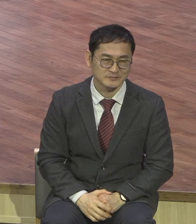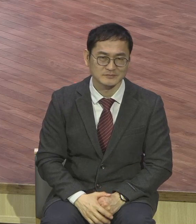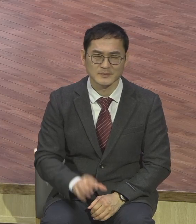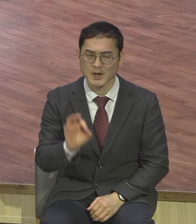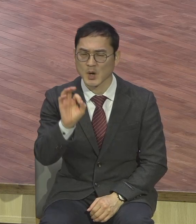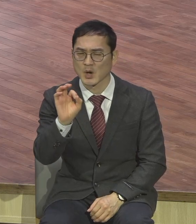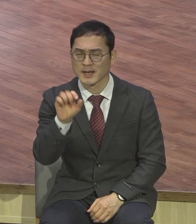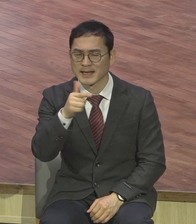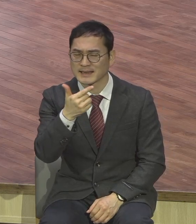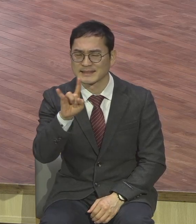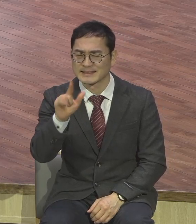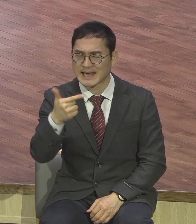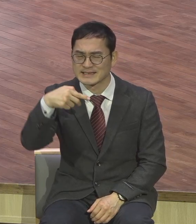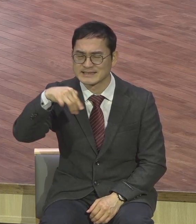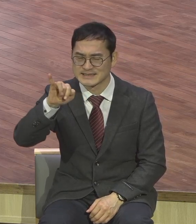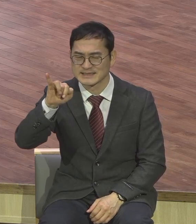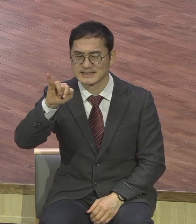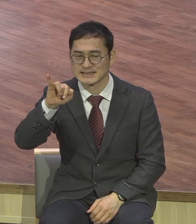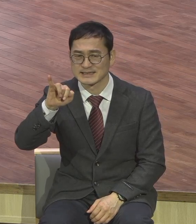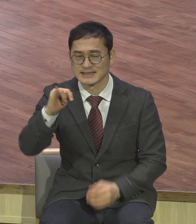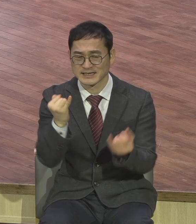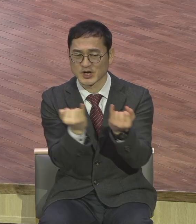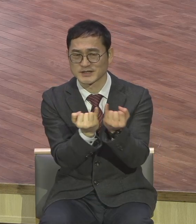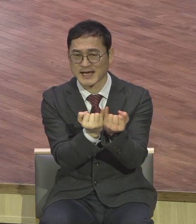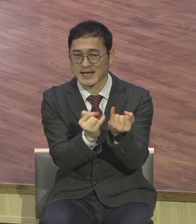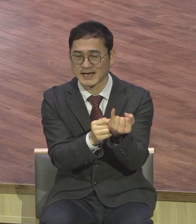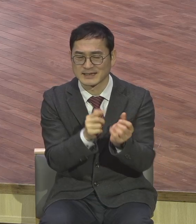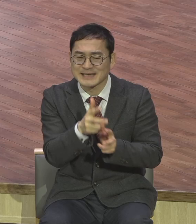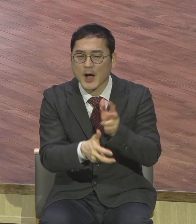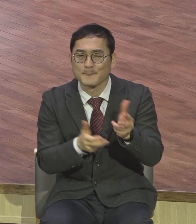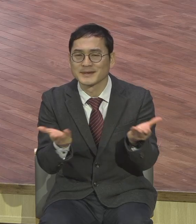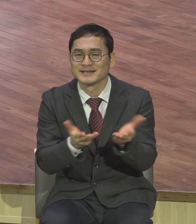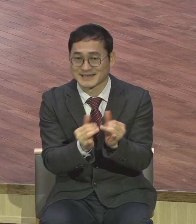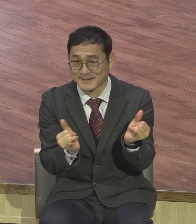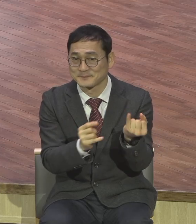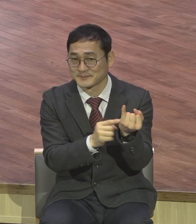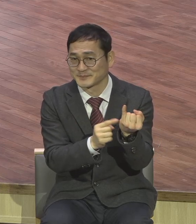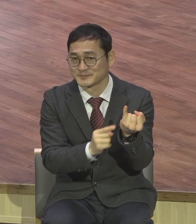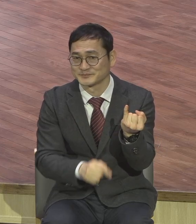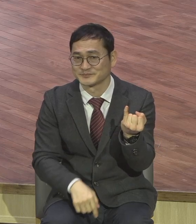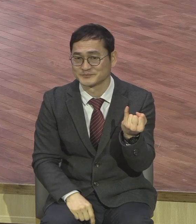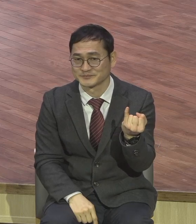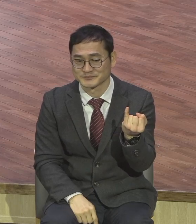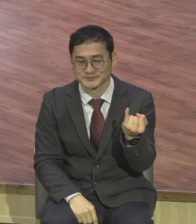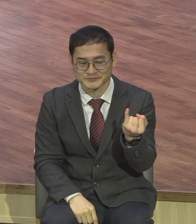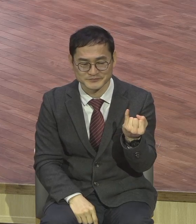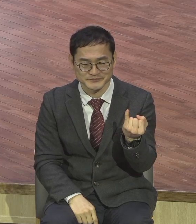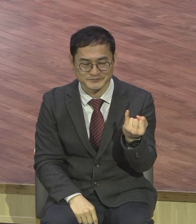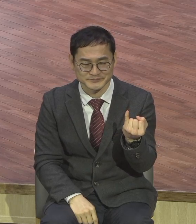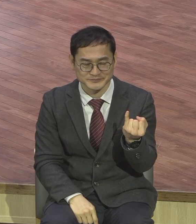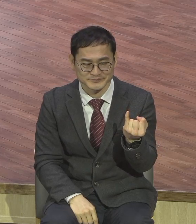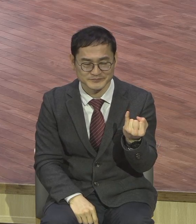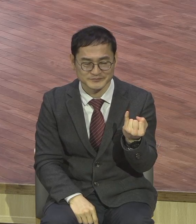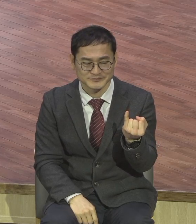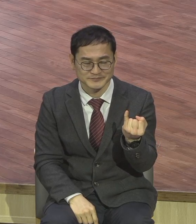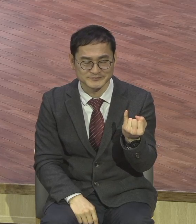낸시 오스틴 이라는 여자 사업과가 있어요 이 사람은 살찐 이 여자 이 사업과가요